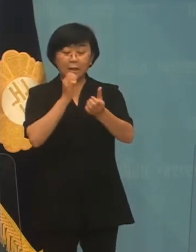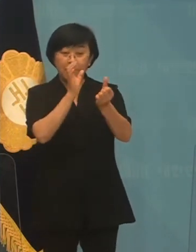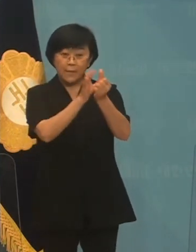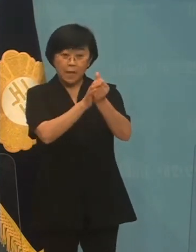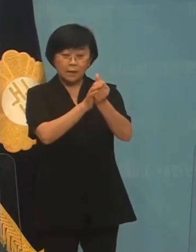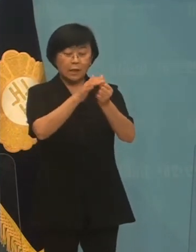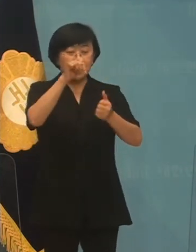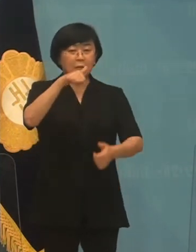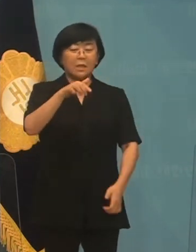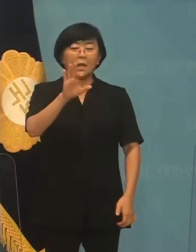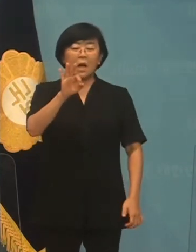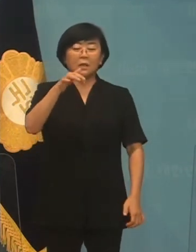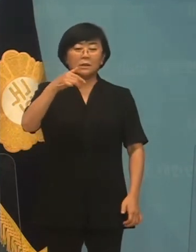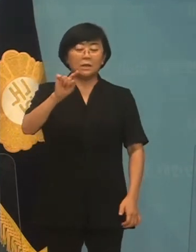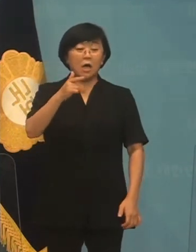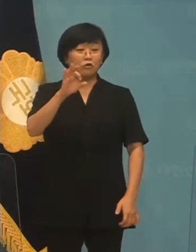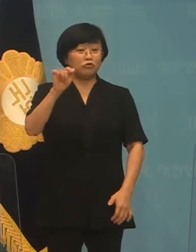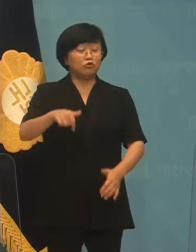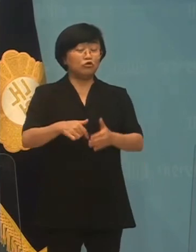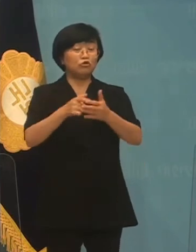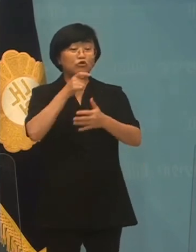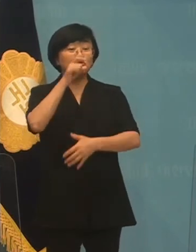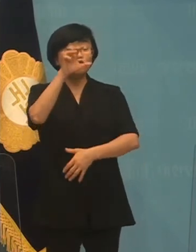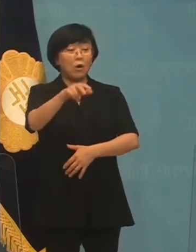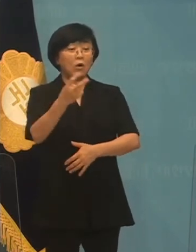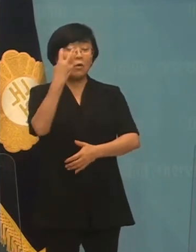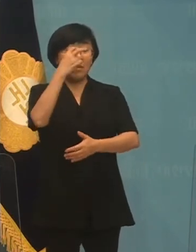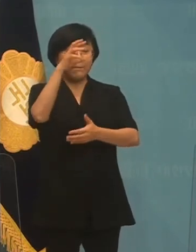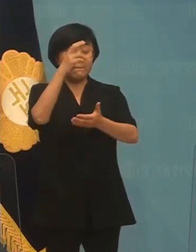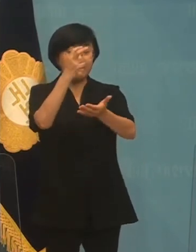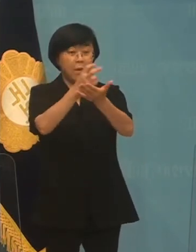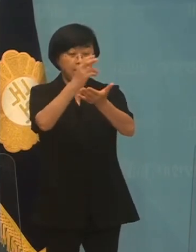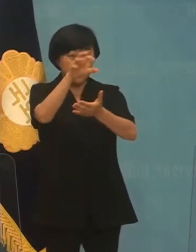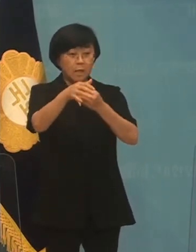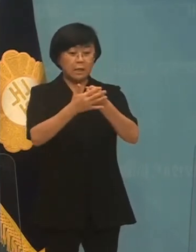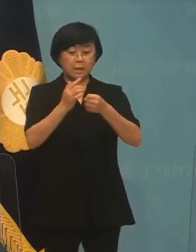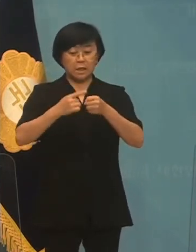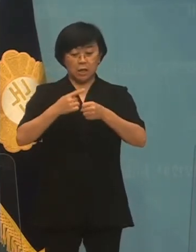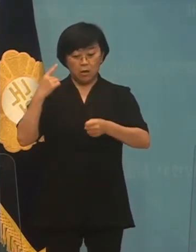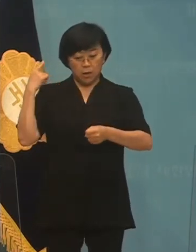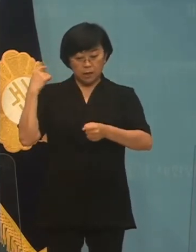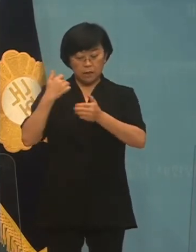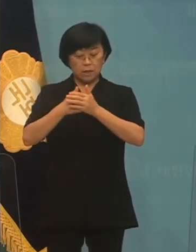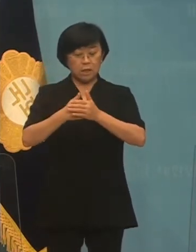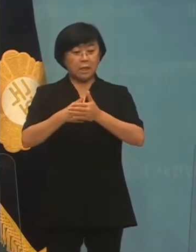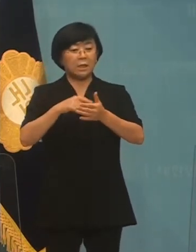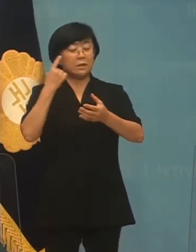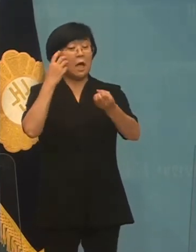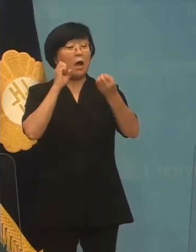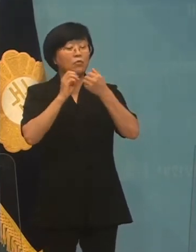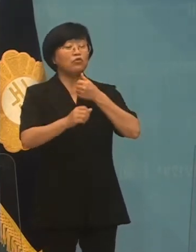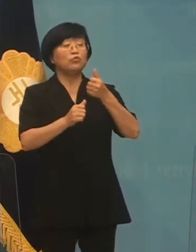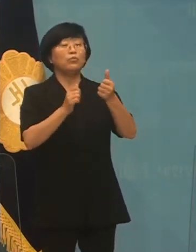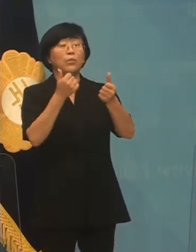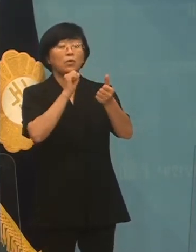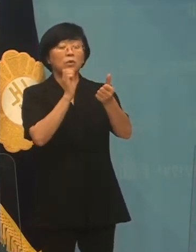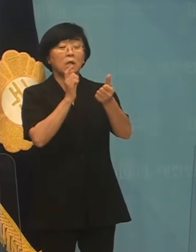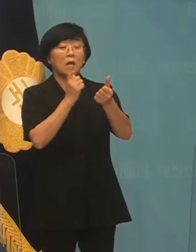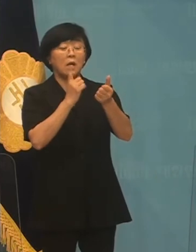강찬호 전 수원지검장도 작년까지 하천 대유 자문 변호사로 활동했다고 합니다.